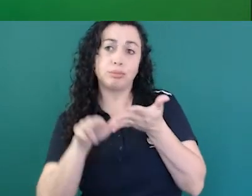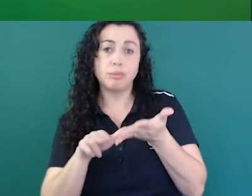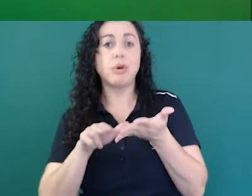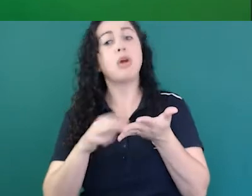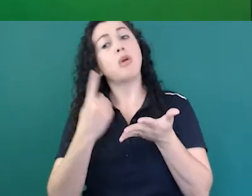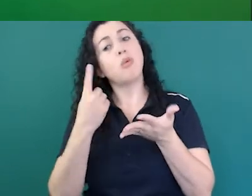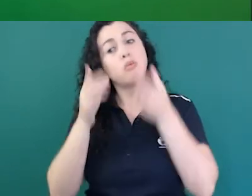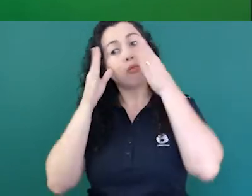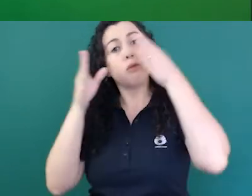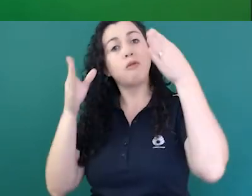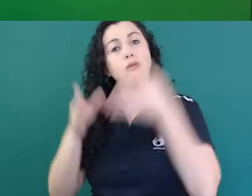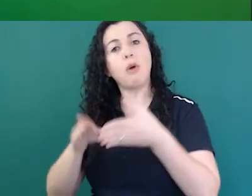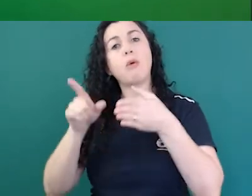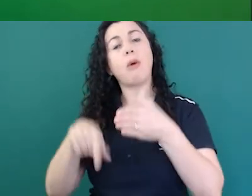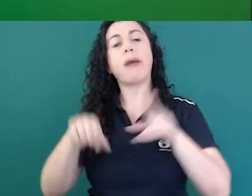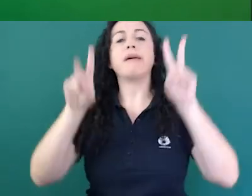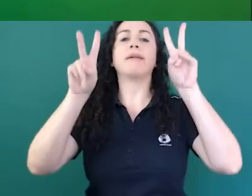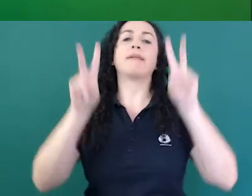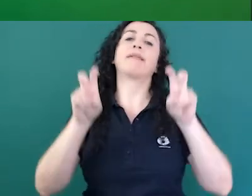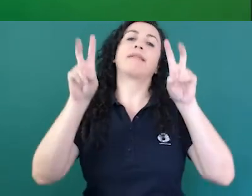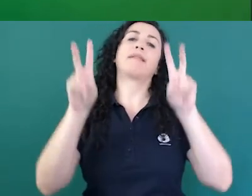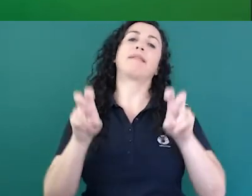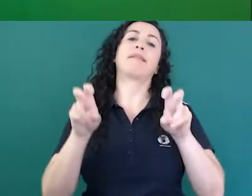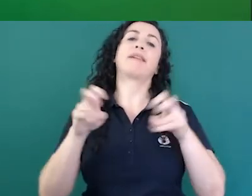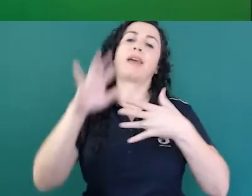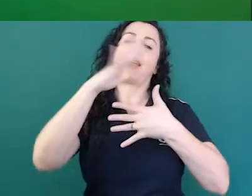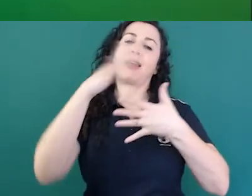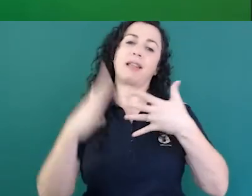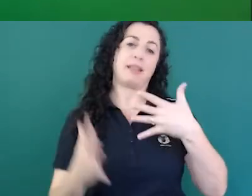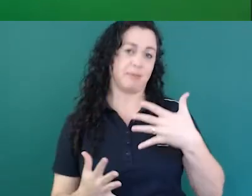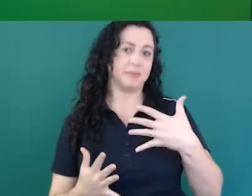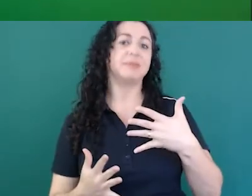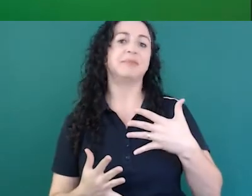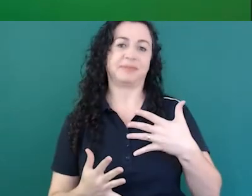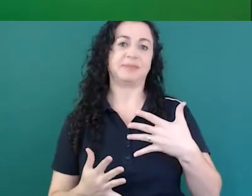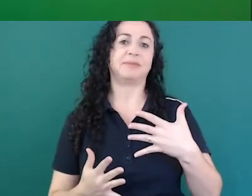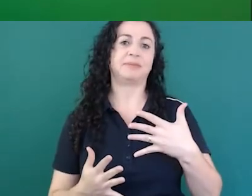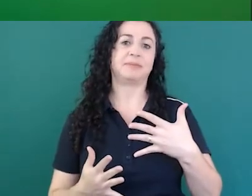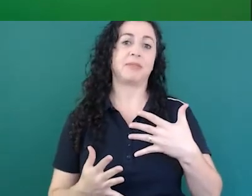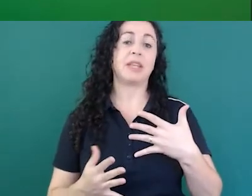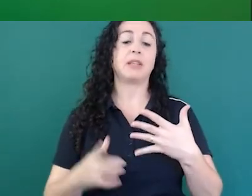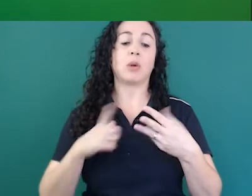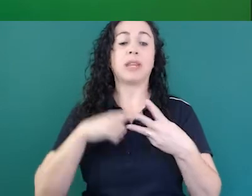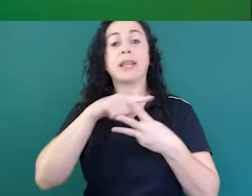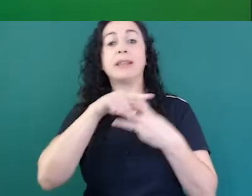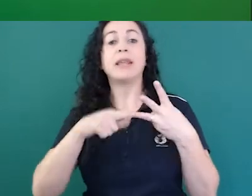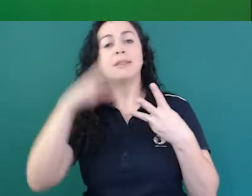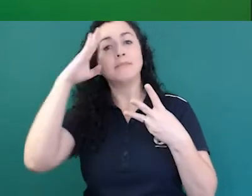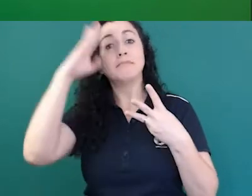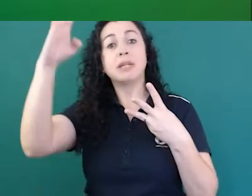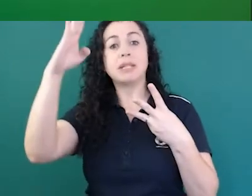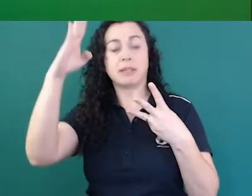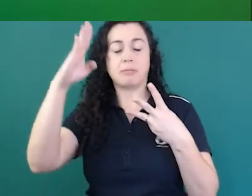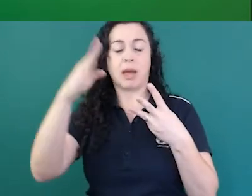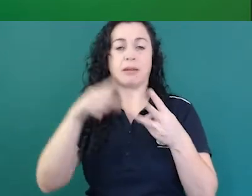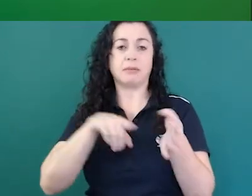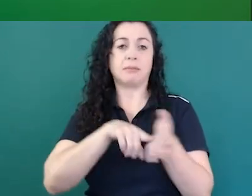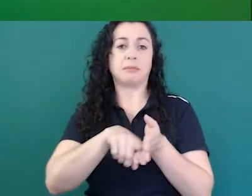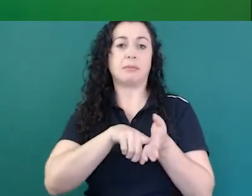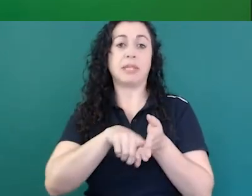né, com textões associados à língua brasileira de sinais. Nós temos três frentes, né, inclusive conto